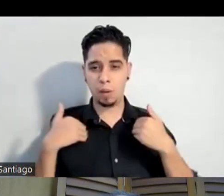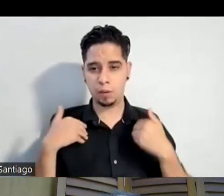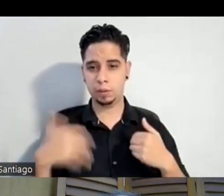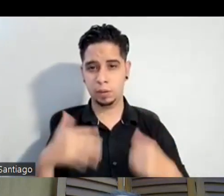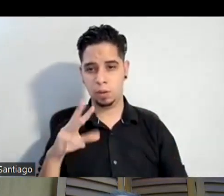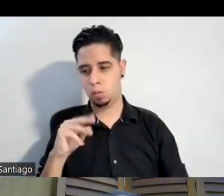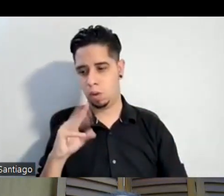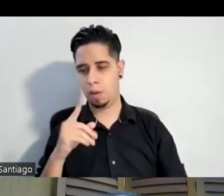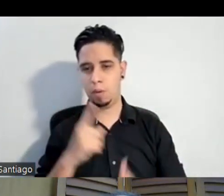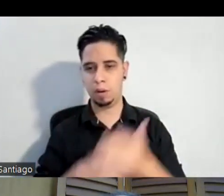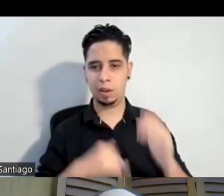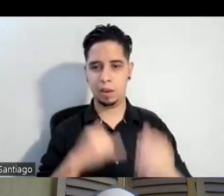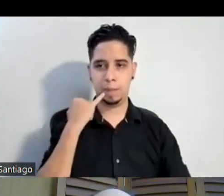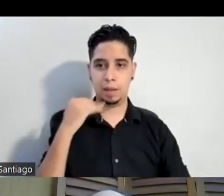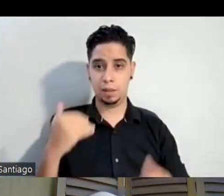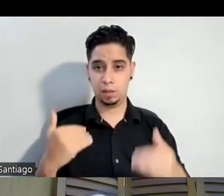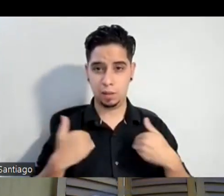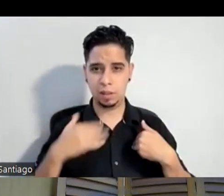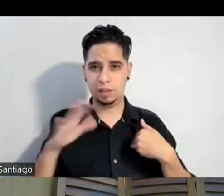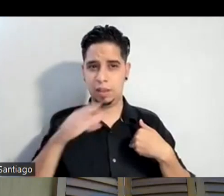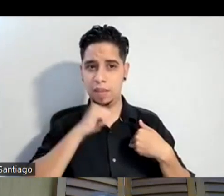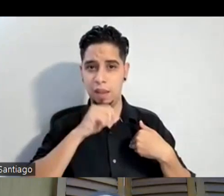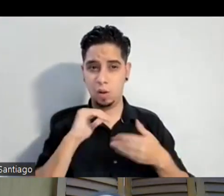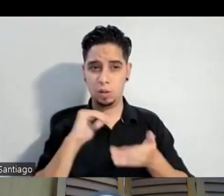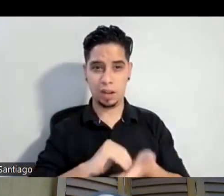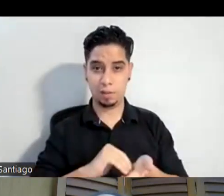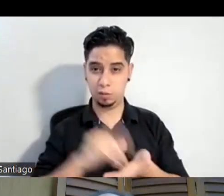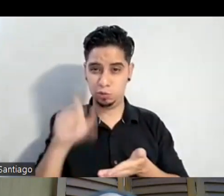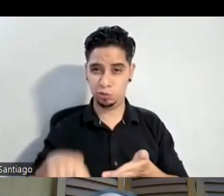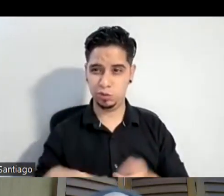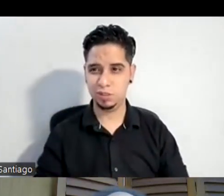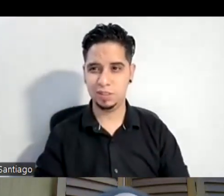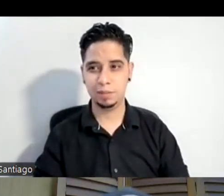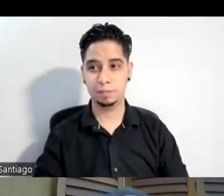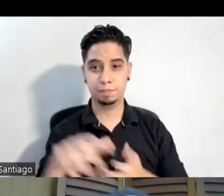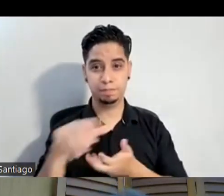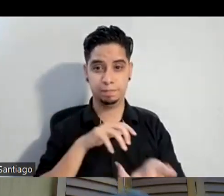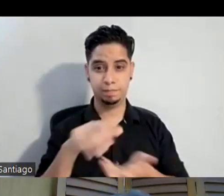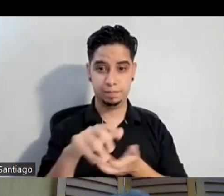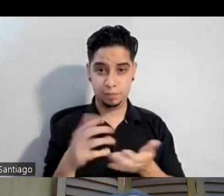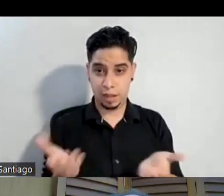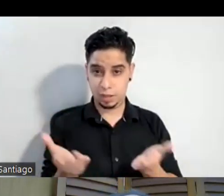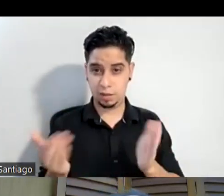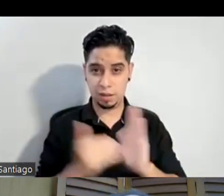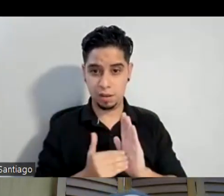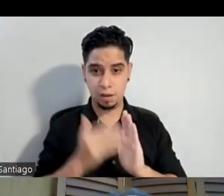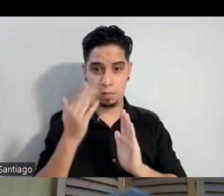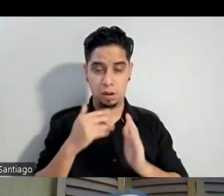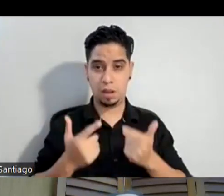envidia les tengo como quisiera tener seda otra vez estar aquí otra vez porque la vida universitaria o sea